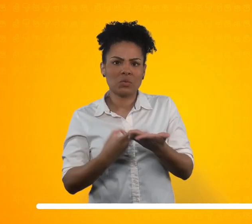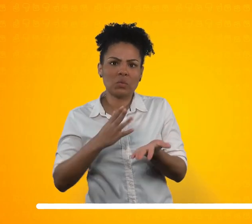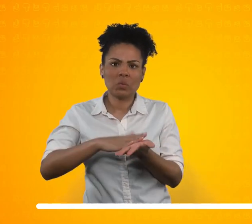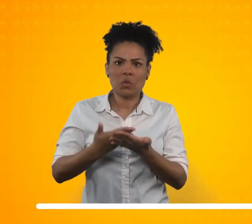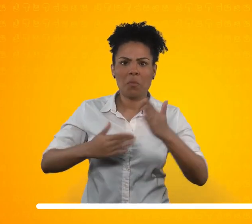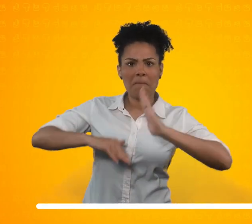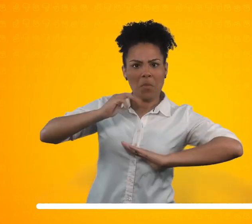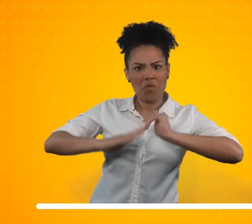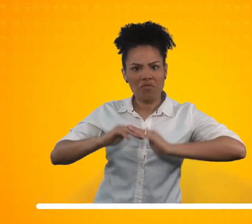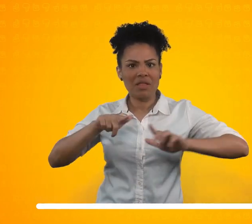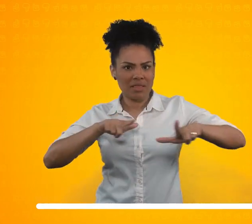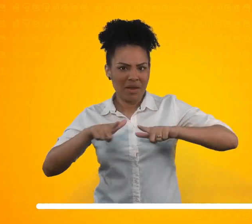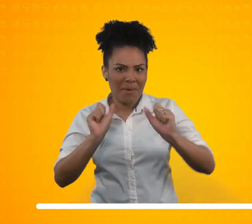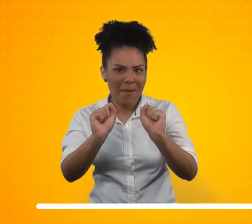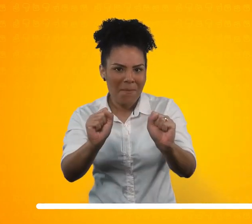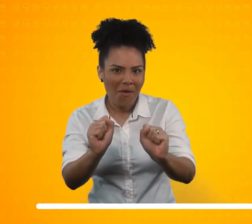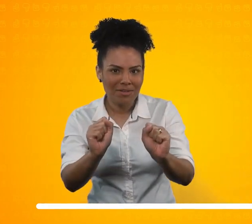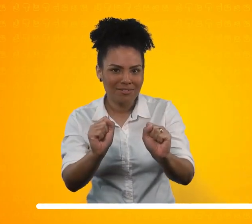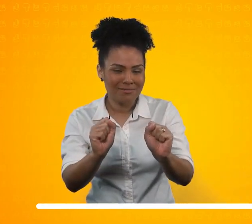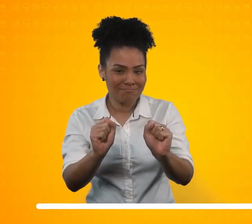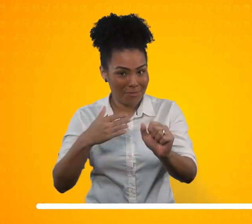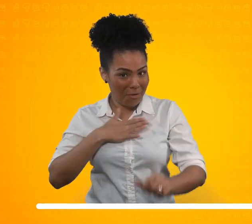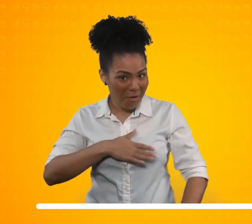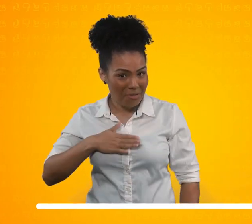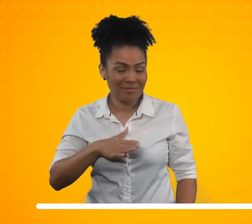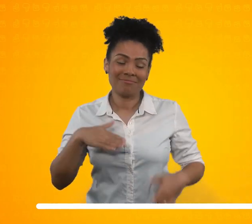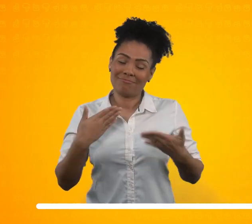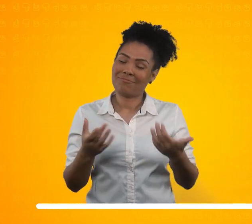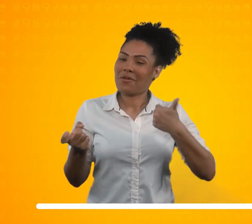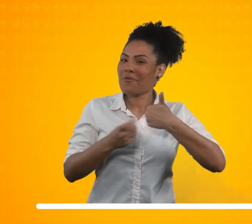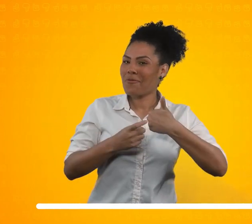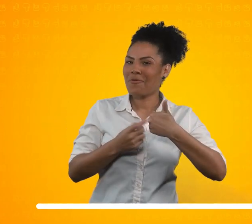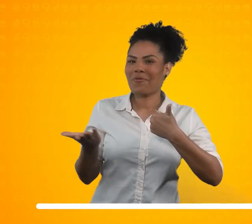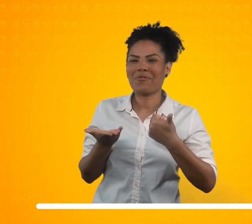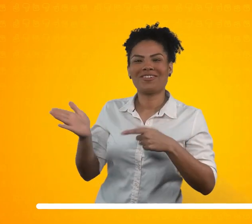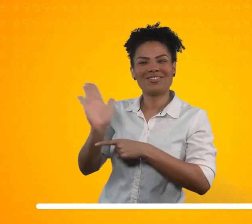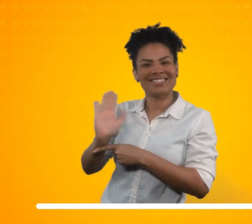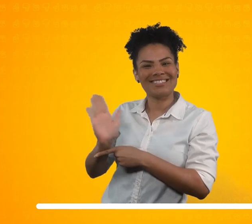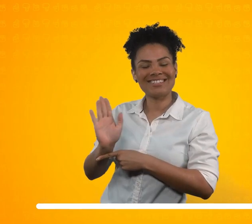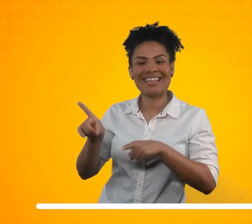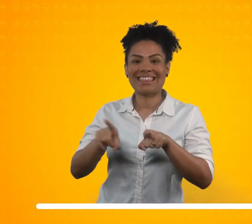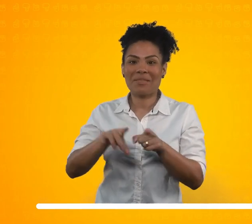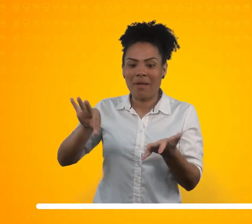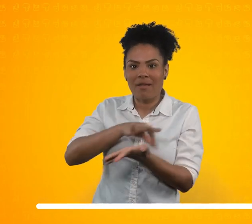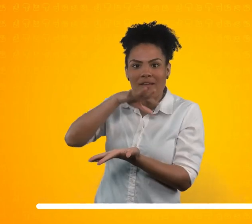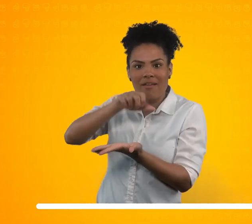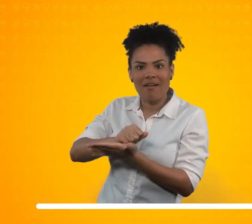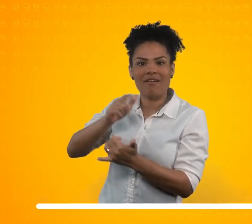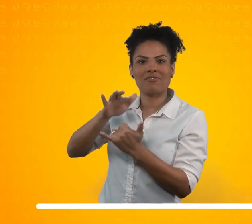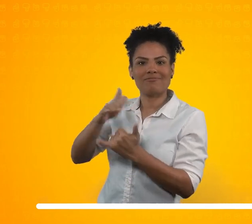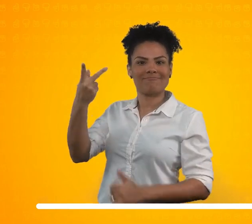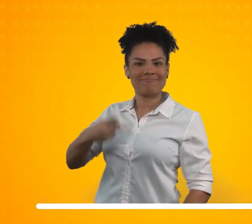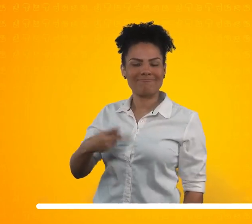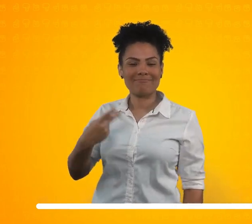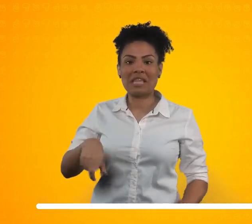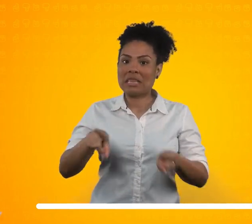Então, curte esse vídeo, se inscreve aqui no canal da Uníntese e ativa o sininho para você não perder nenhuma